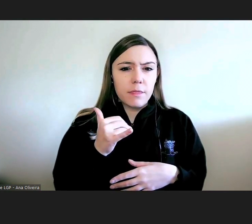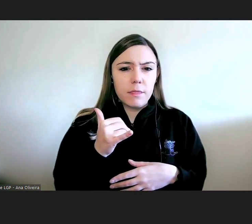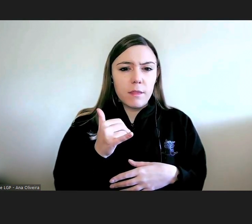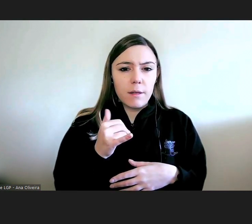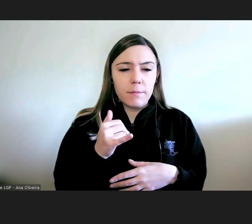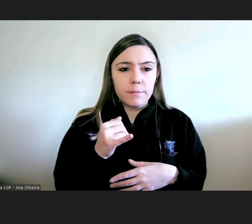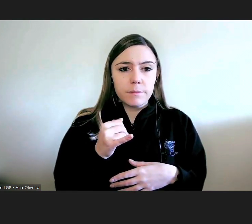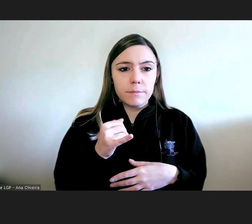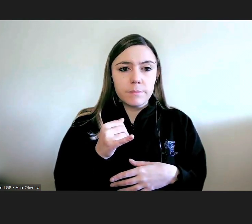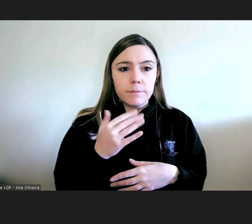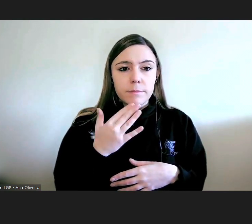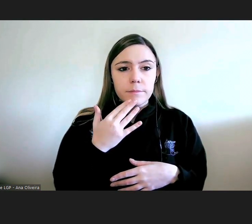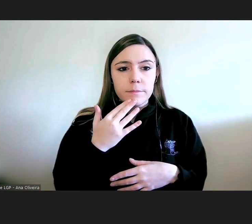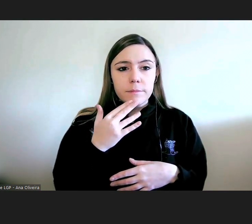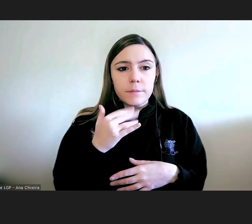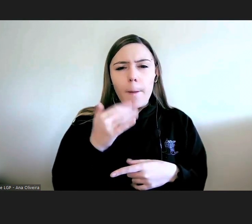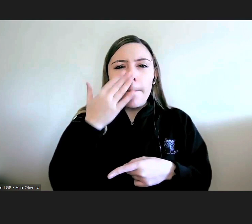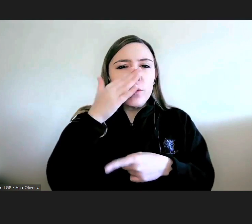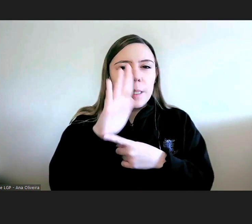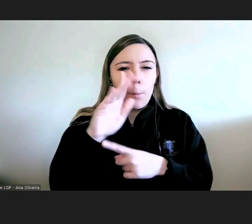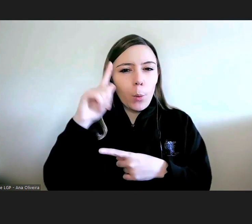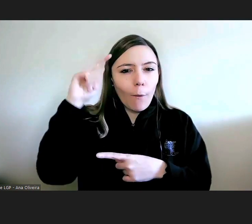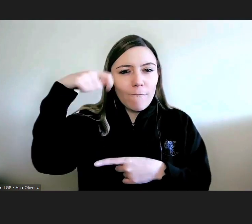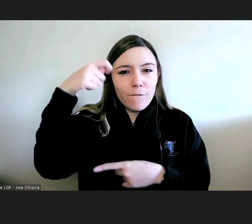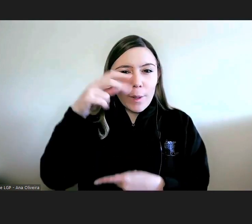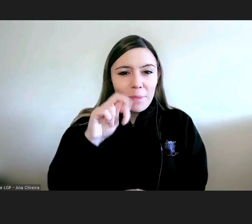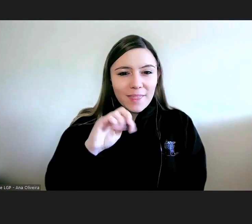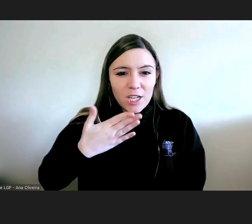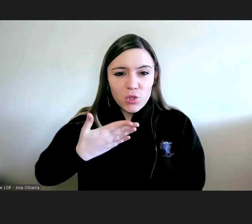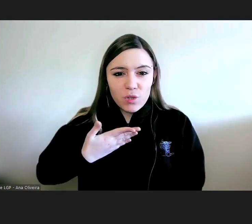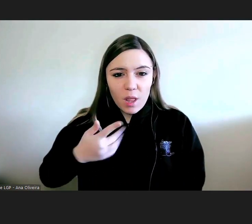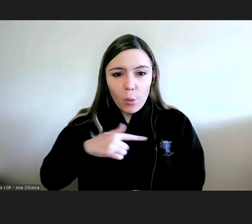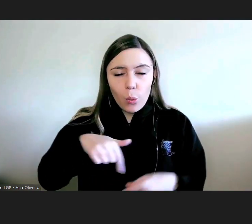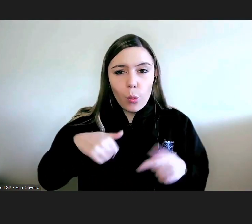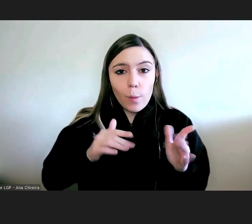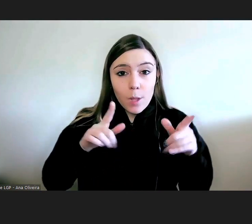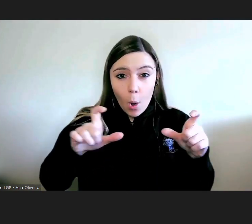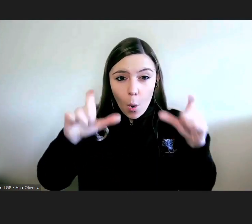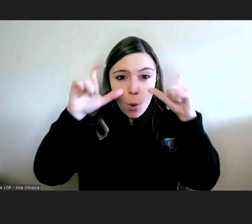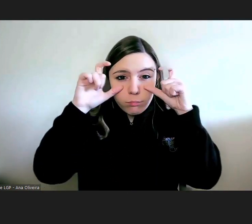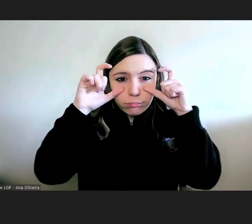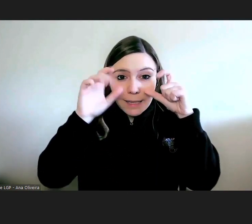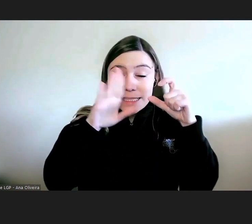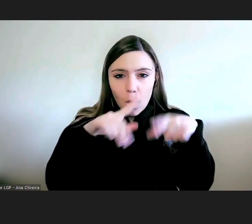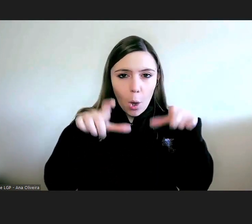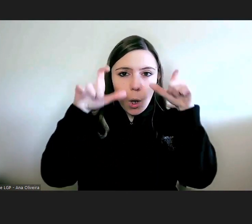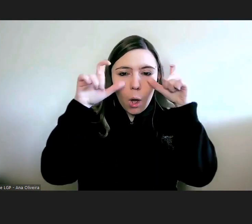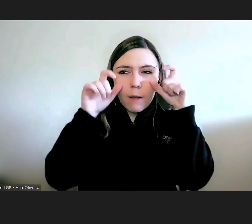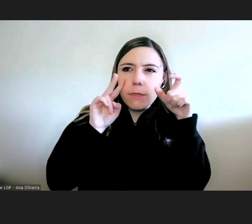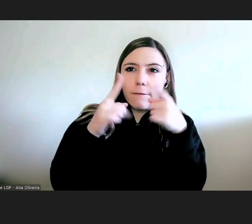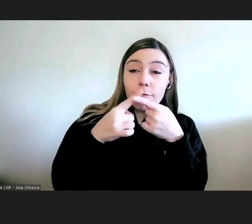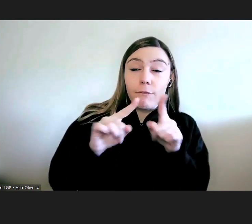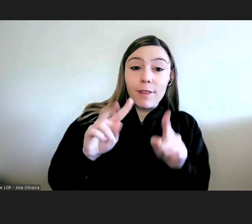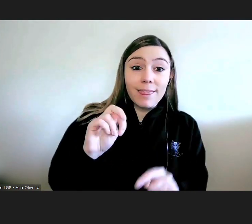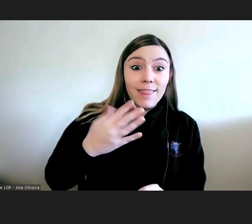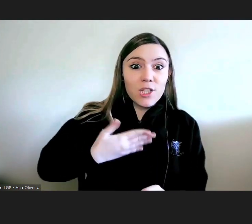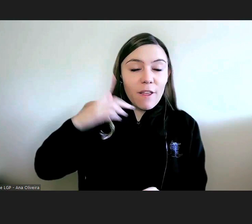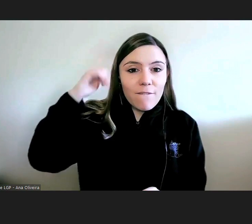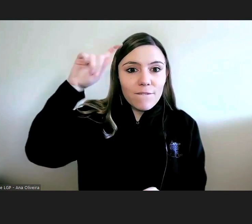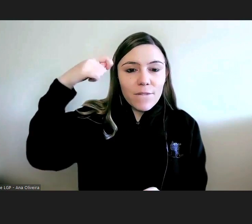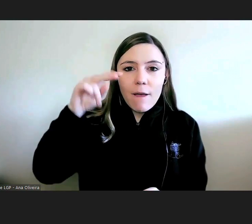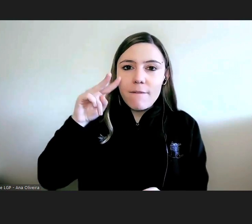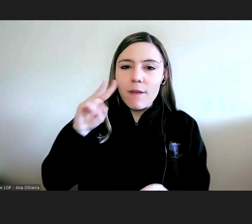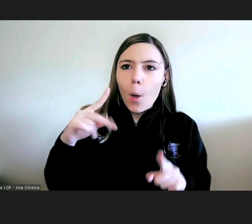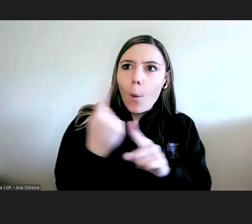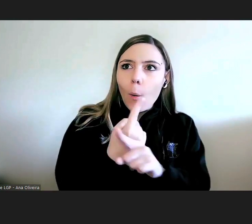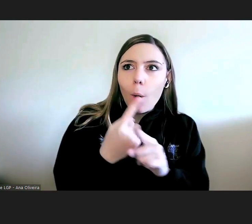aqueles filmes em três dimensões que a um pouco se tiver os óculos é tudo diferente vê coisas